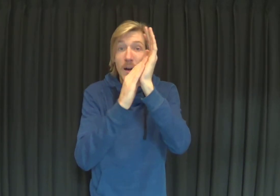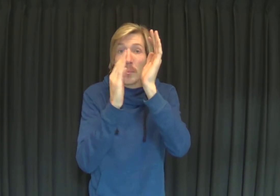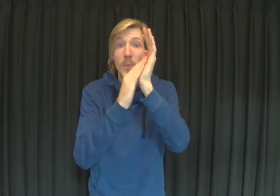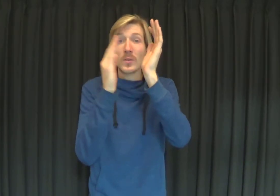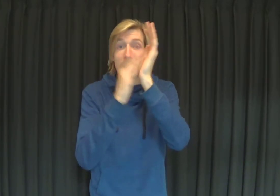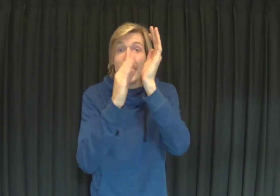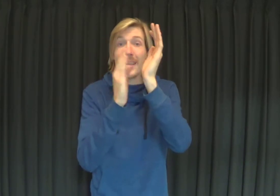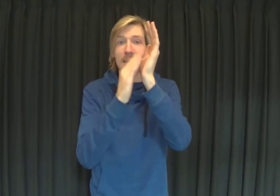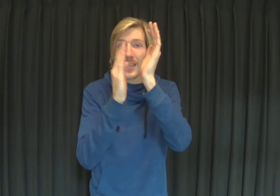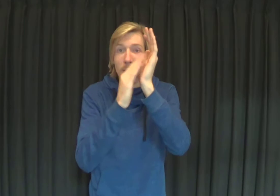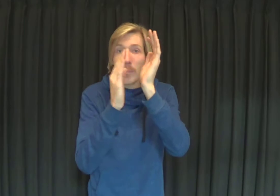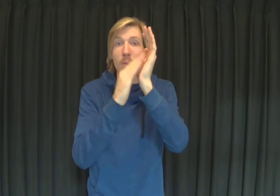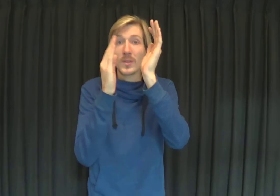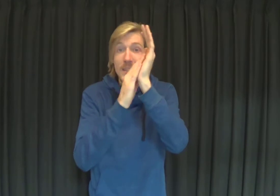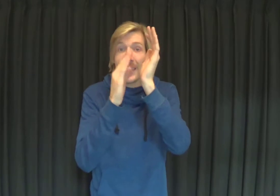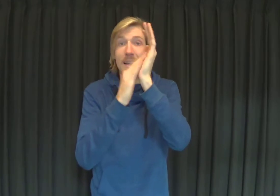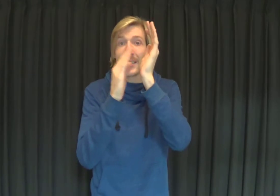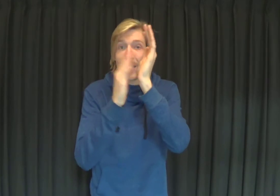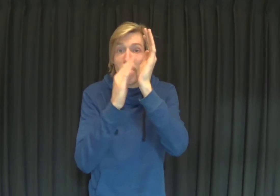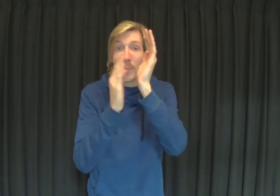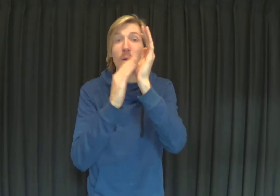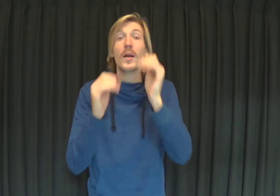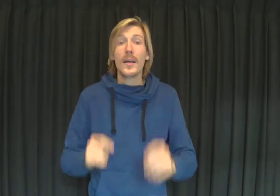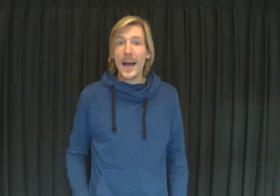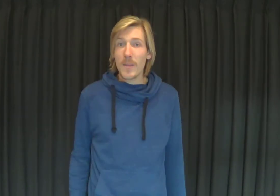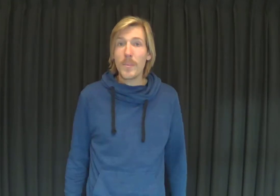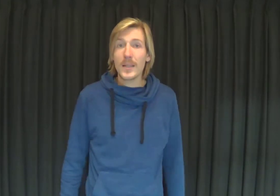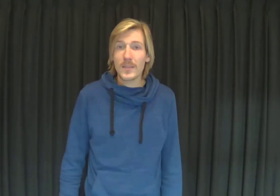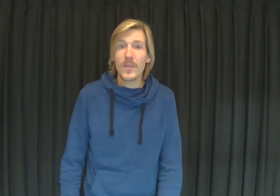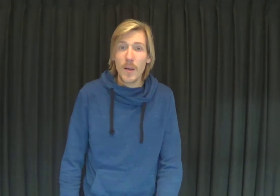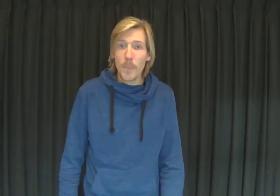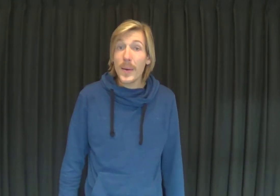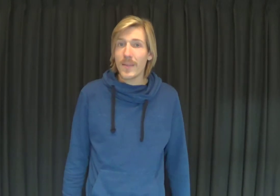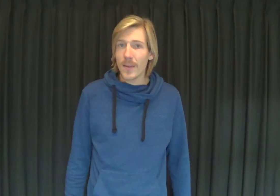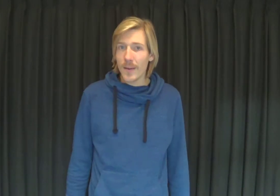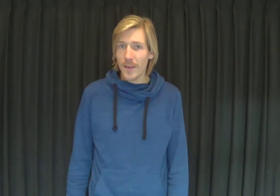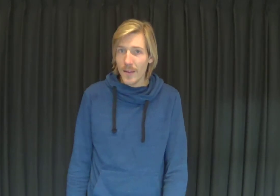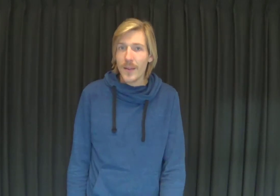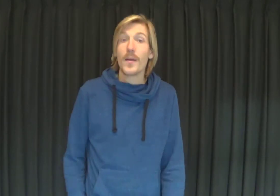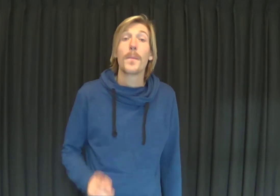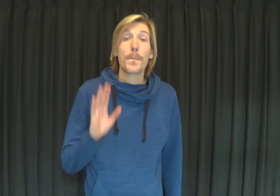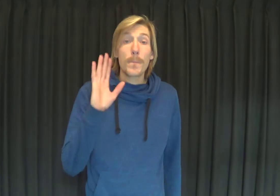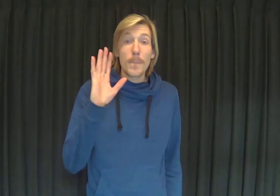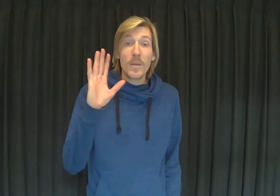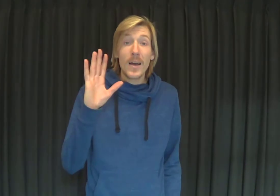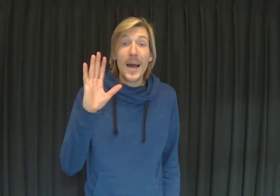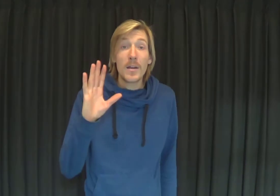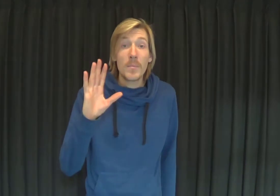Sinaasappel, sinaasappel, sinaasappel. Sinaasappel, hij is best wel peerlijk. We gaan hem